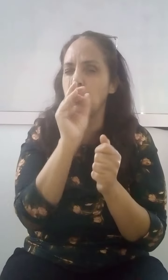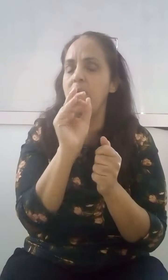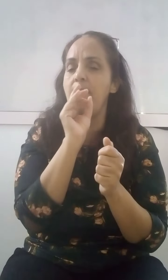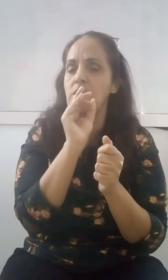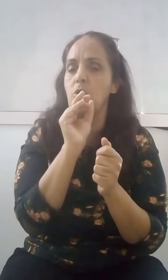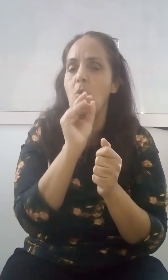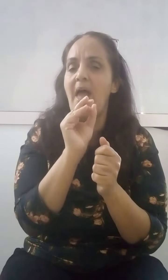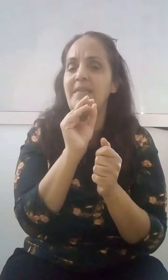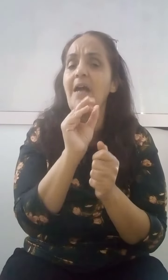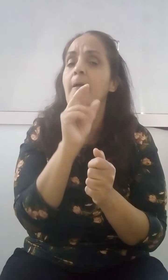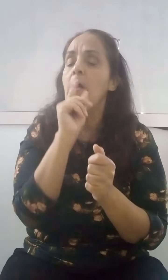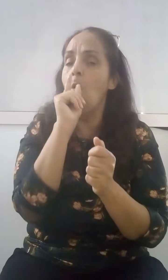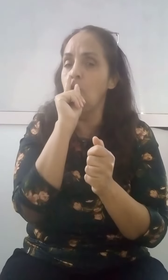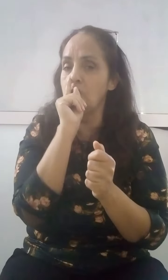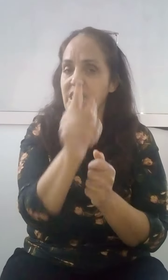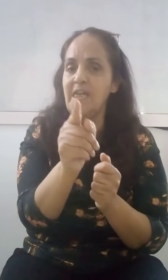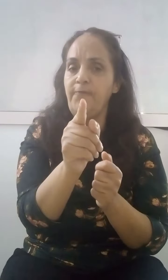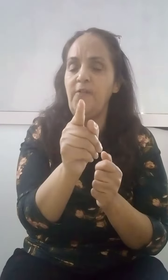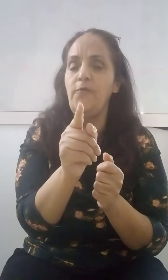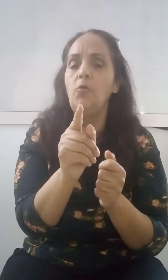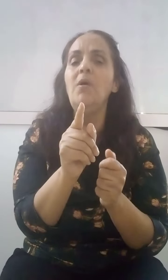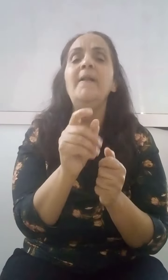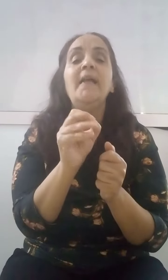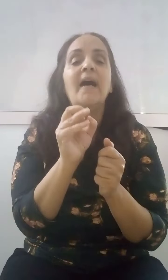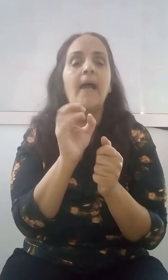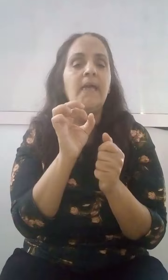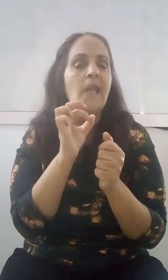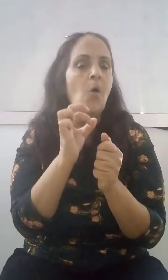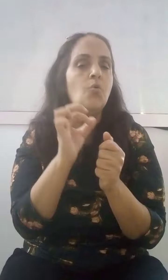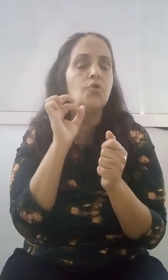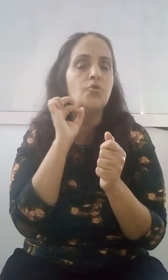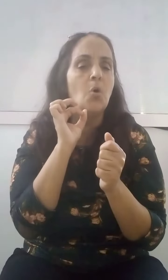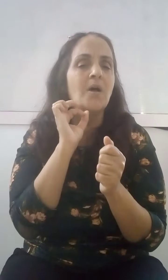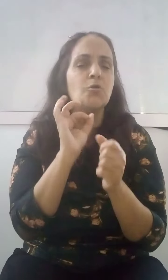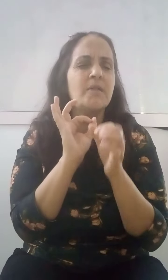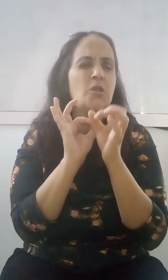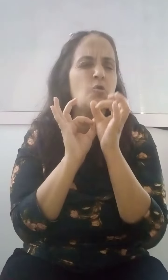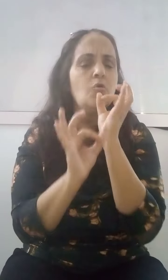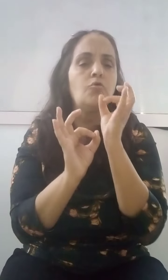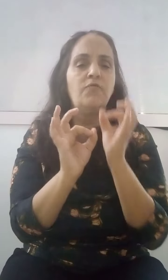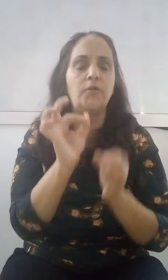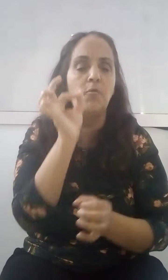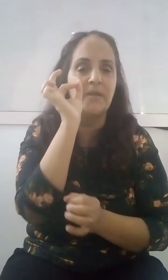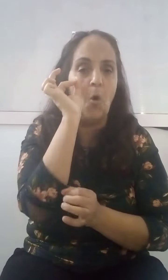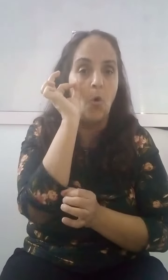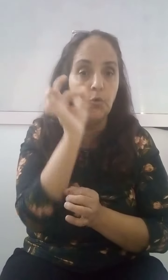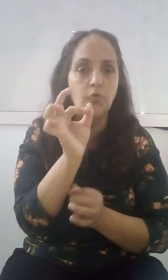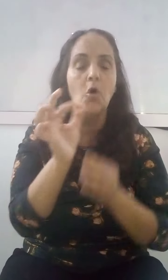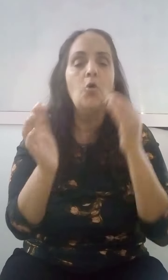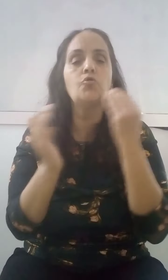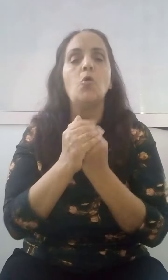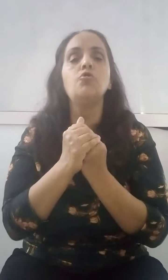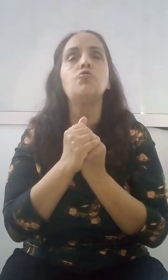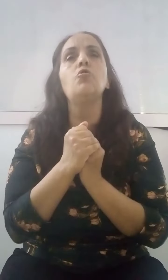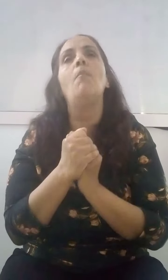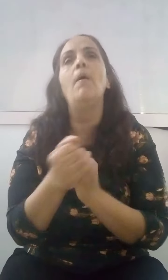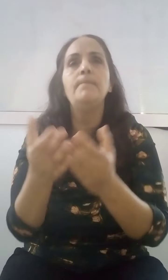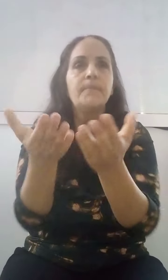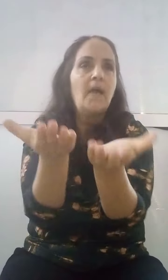وادة أو أشتيفي في الأول ، سوف يجب أن تكون مدودة و تكون مدودة فقط